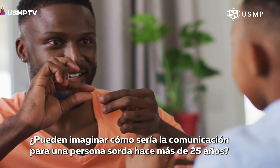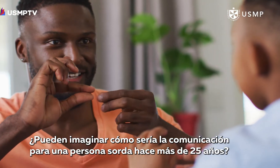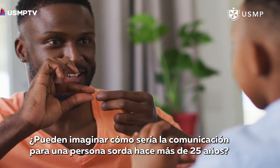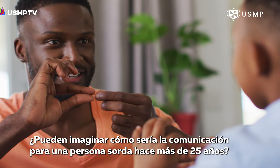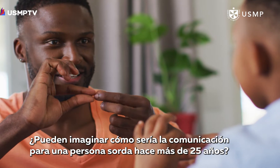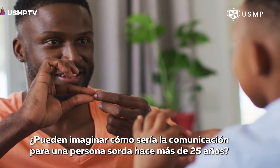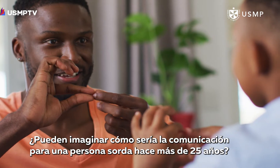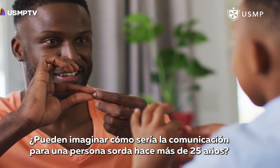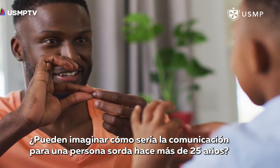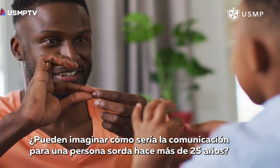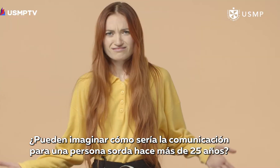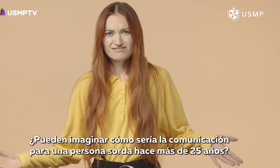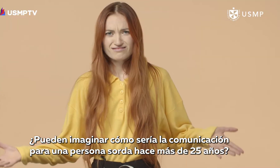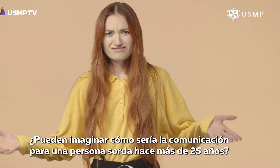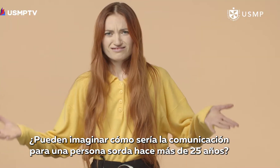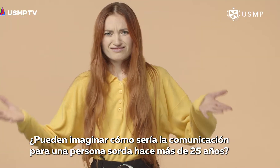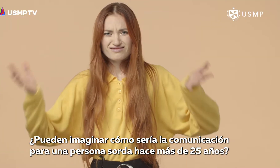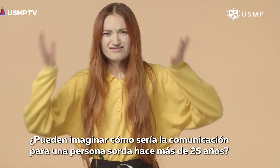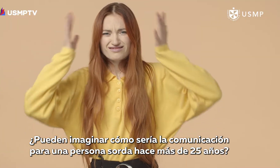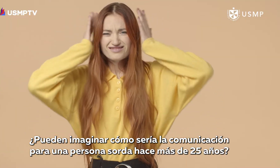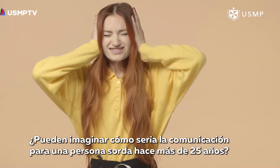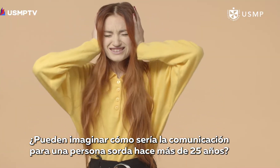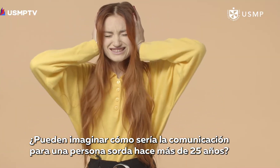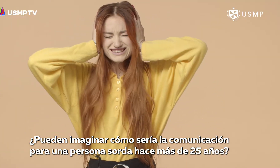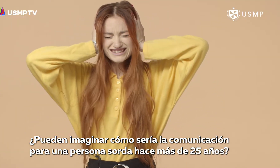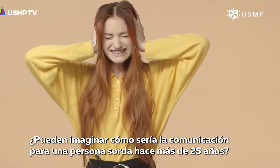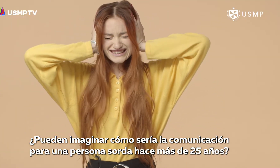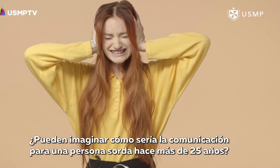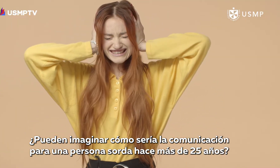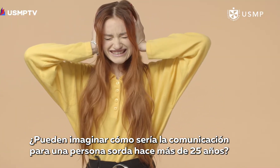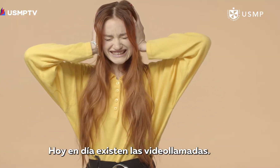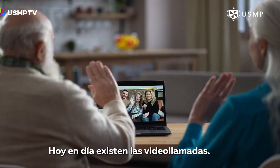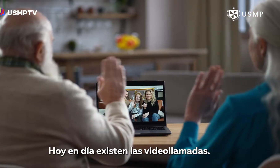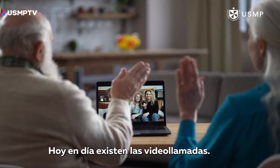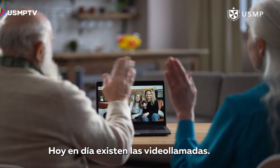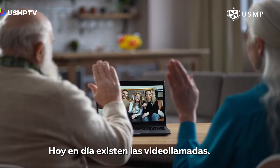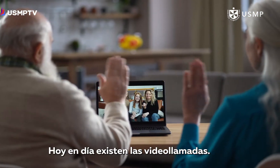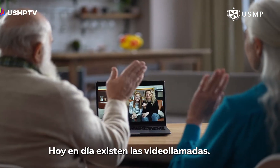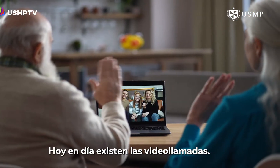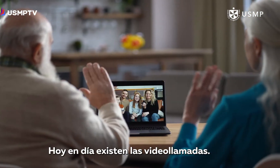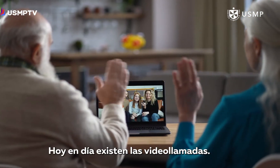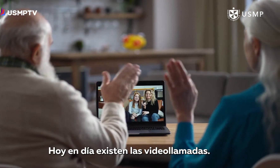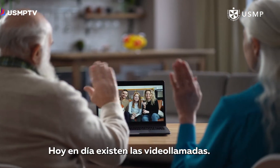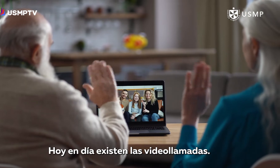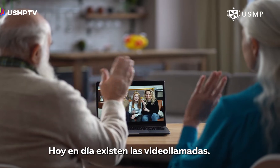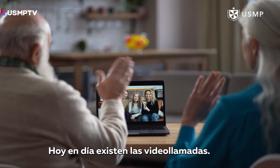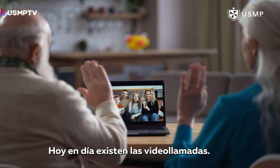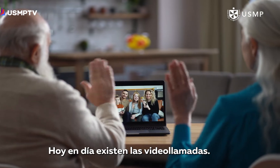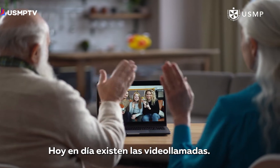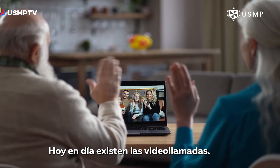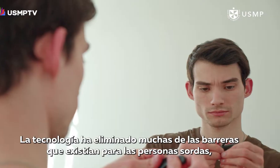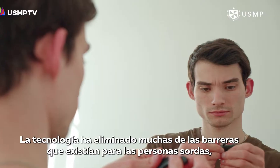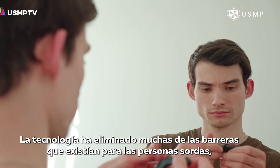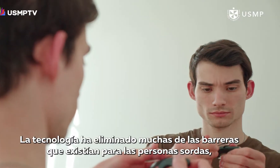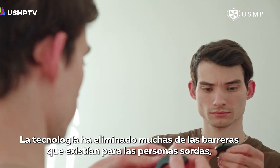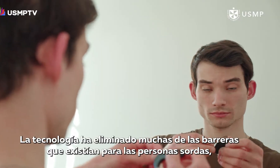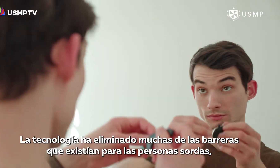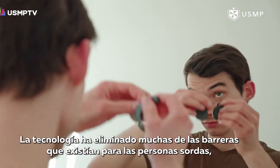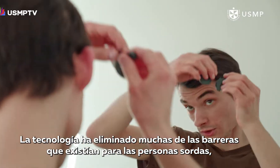comunicación para una persona sorda hace más de 25 años? Hoy en día existen las videollamadas. La tecnología ha